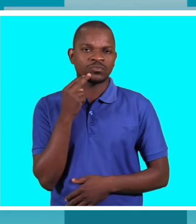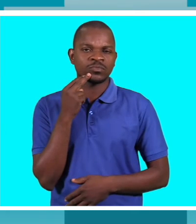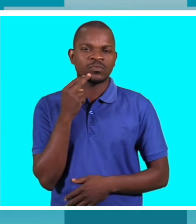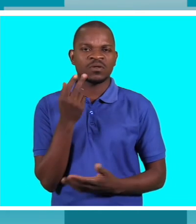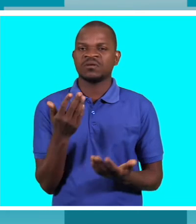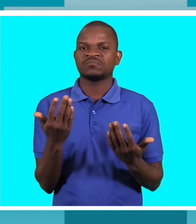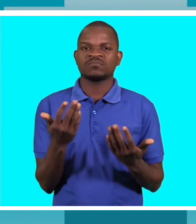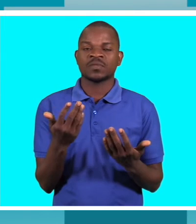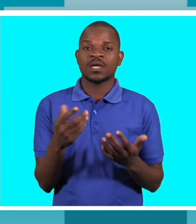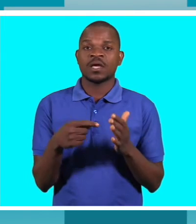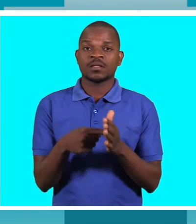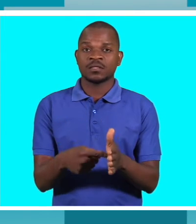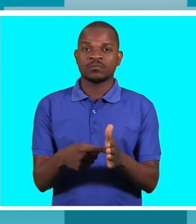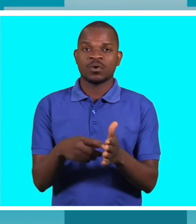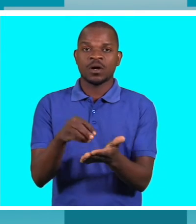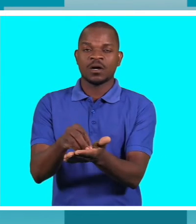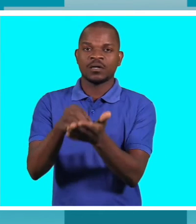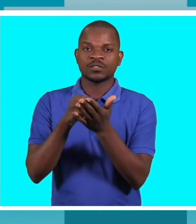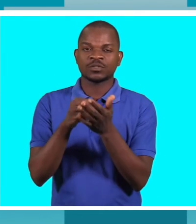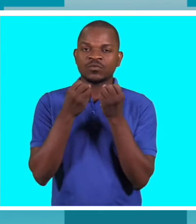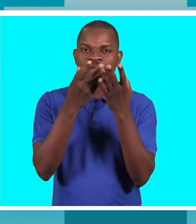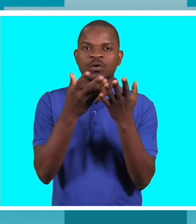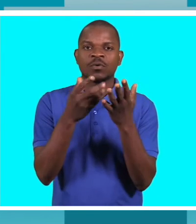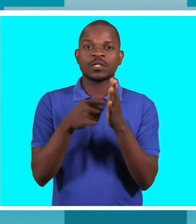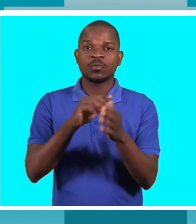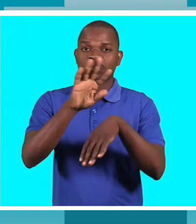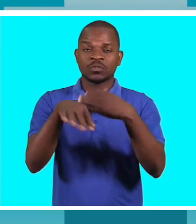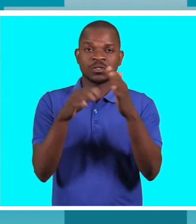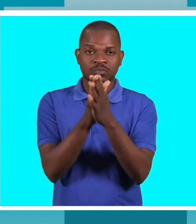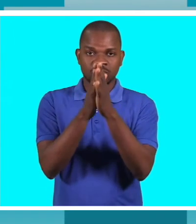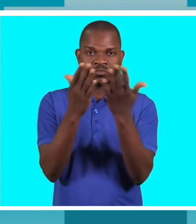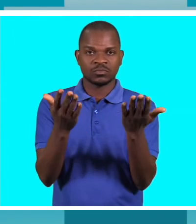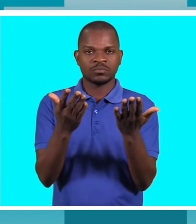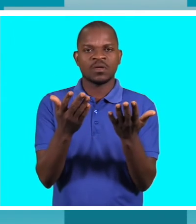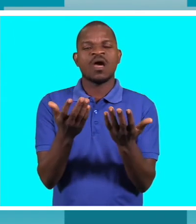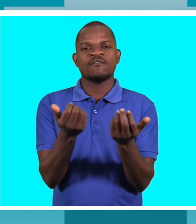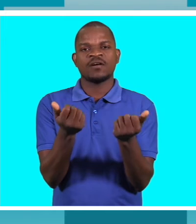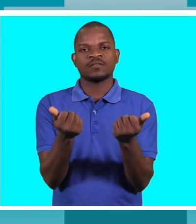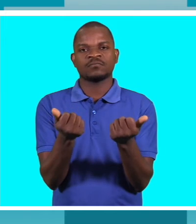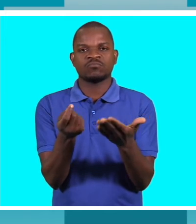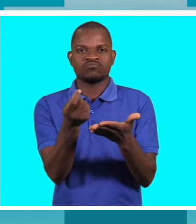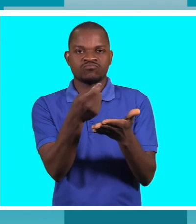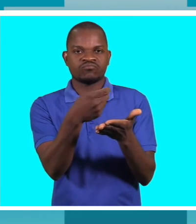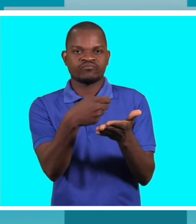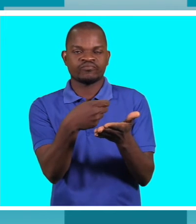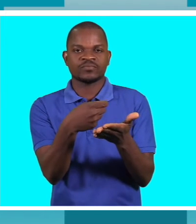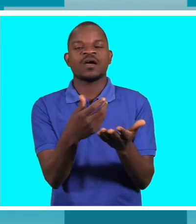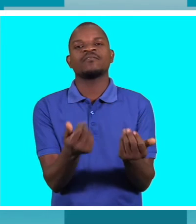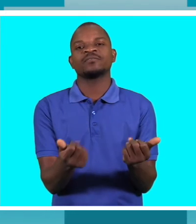recebem mais informações se não conhecem a língua de zinal a partir da banda desenhada. E também acho que os órgãos de formação